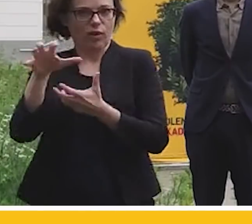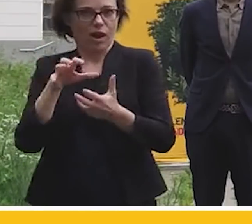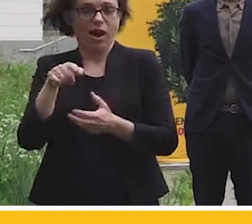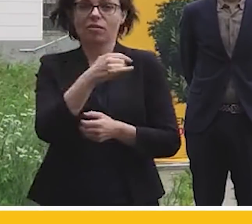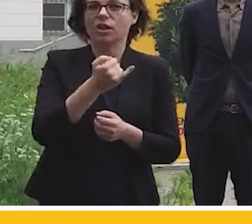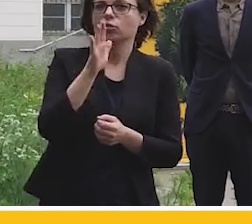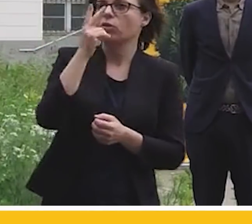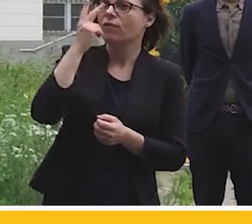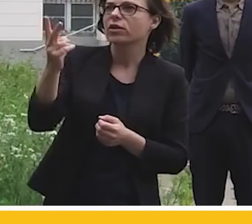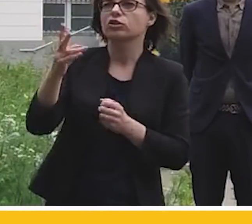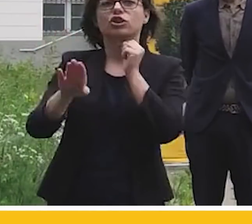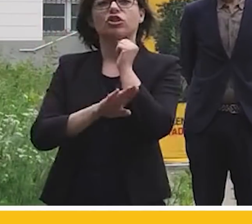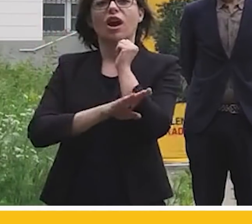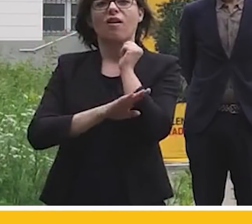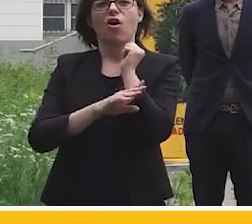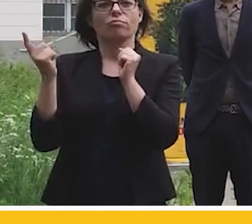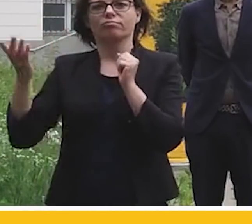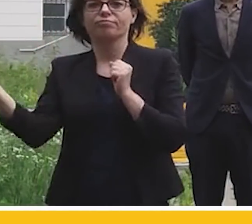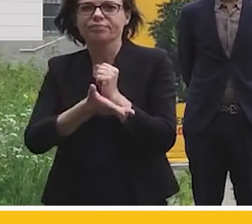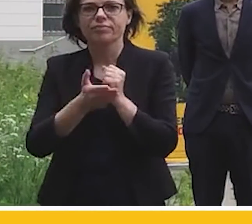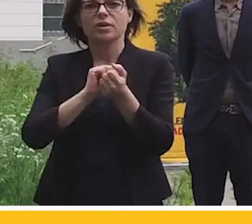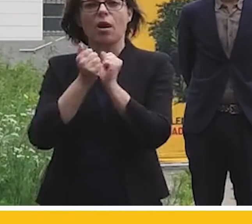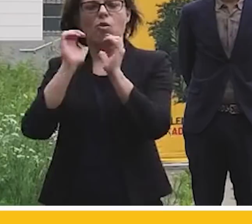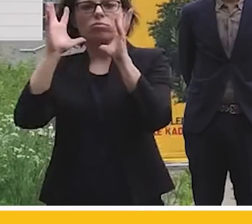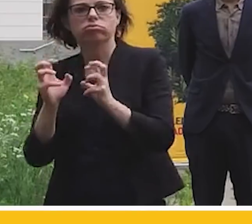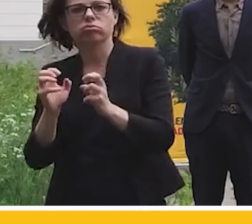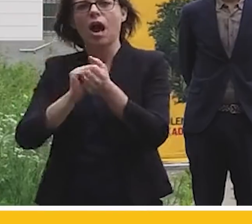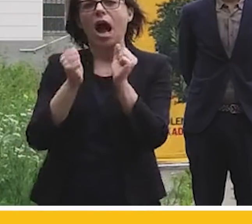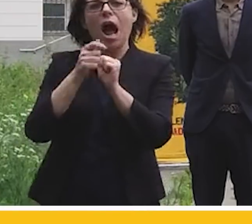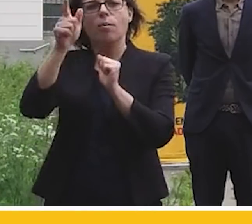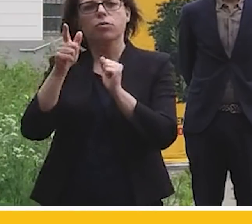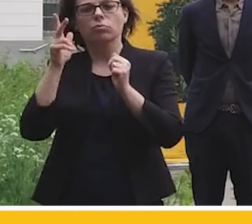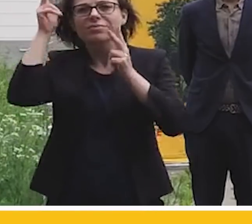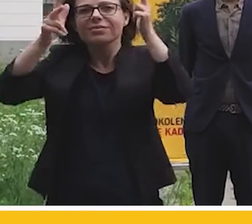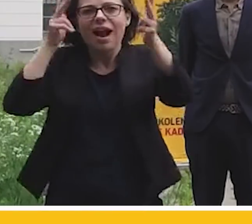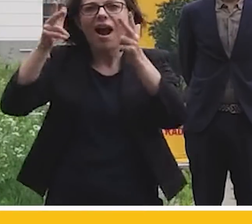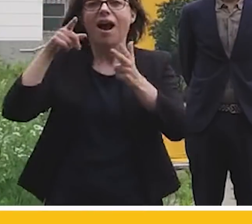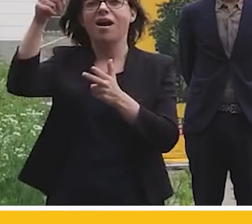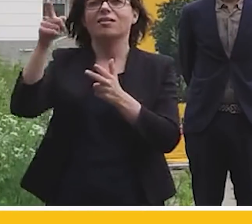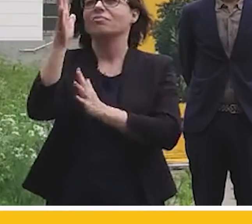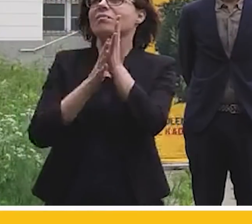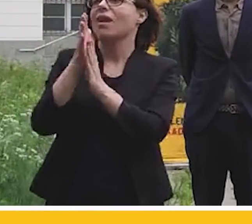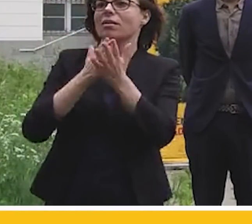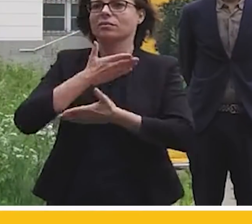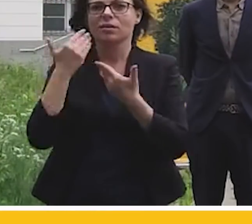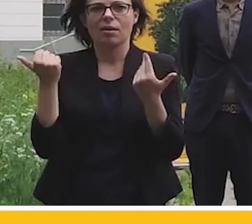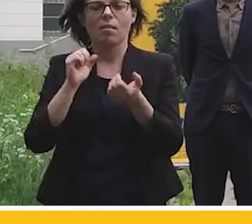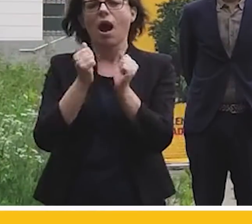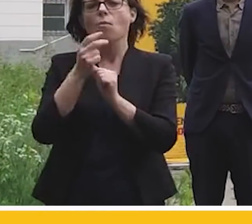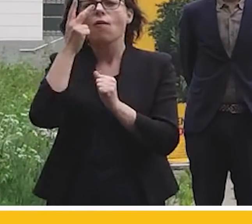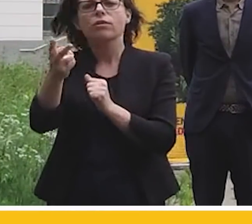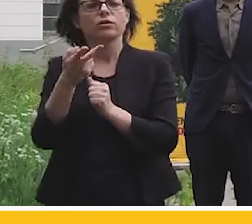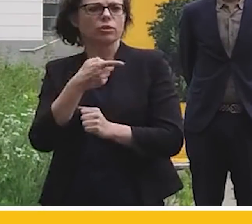kiedy widzi sarnę, której ktoś wyciął las, kiedy widzi jak zaśmiecona jest rzeka,